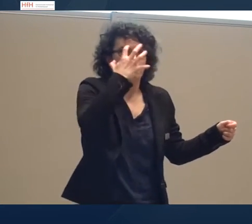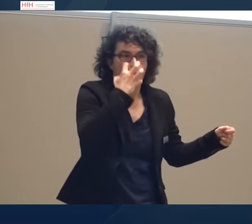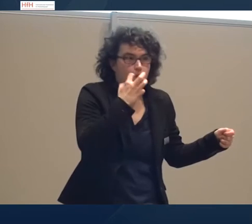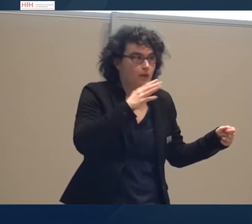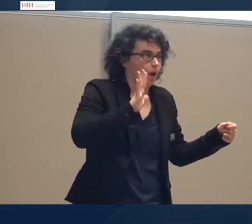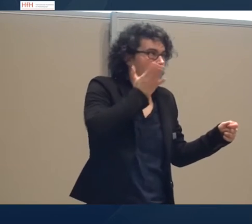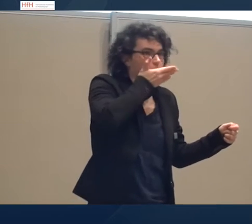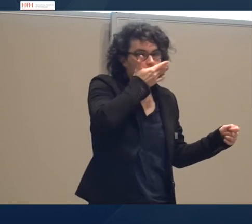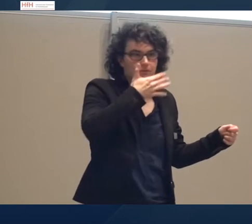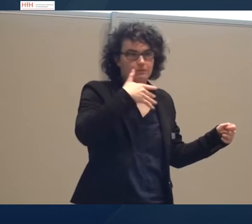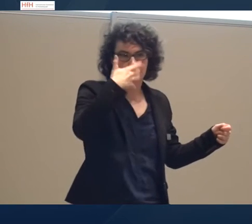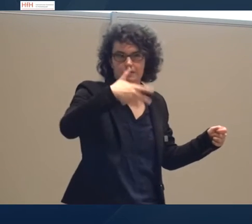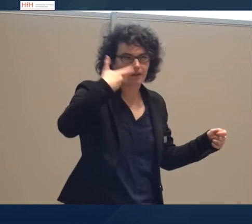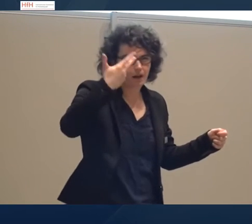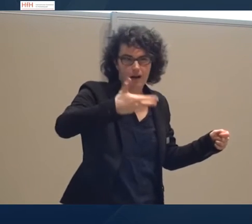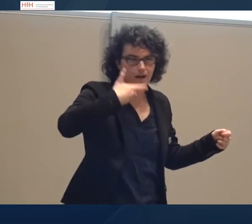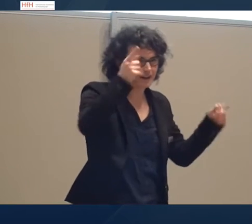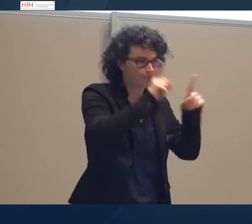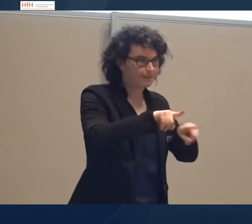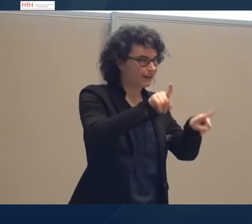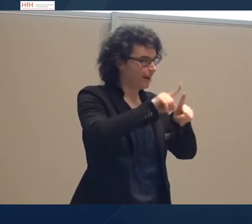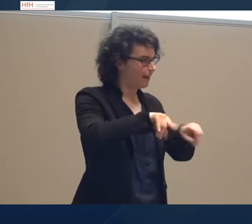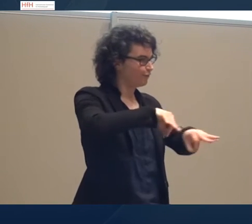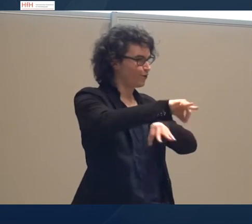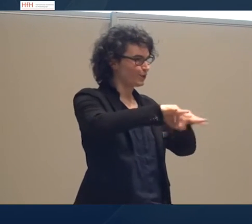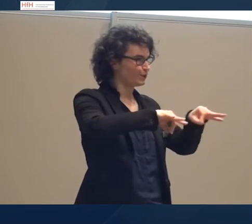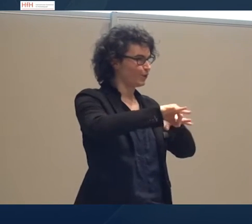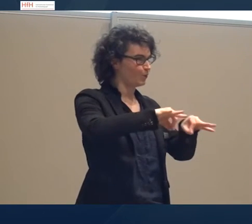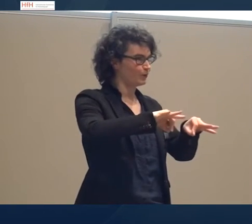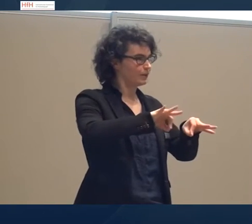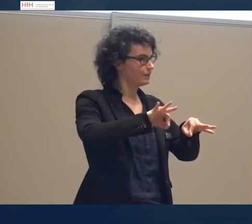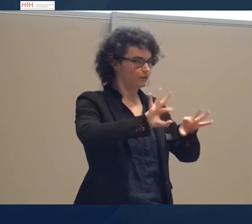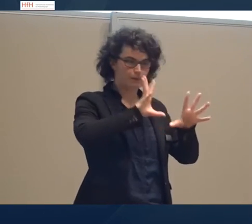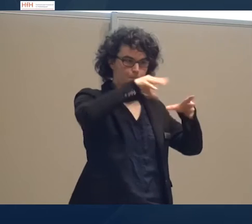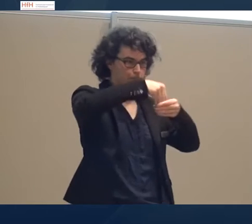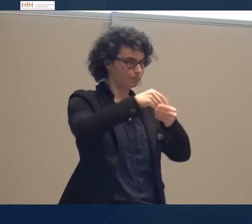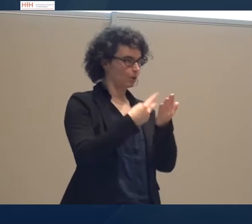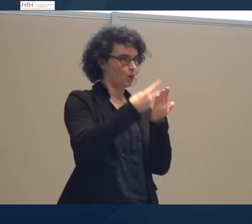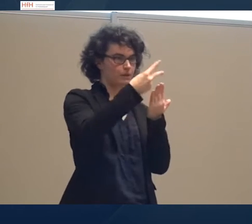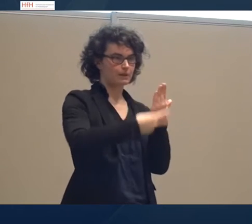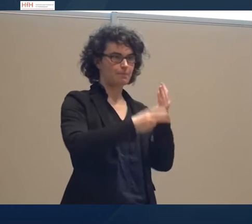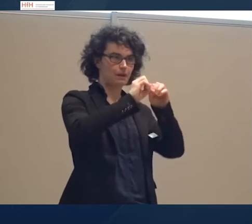Konzepte wie die Normen, die in der Gesellschaft, der Kultur eine Rolle spielen.